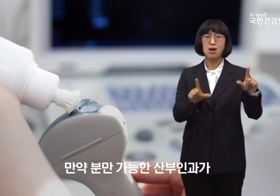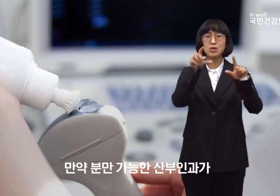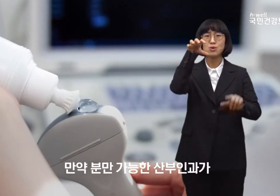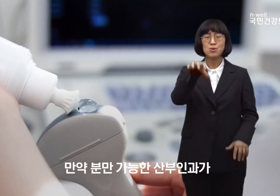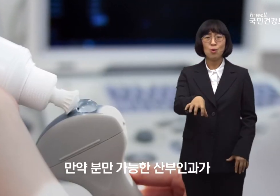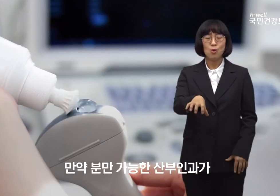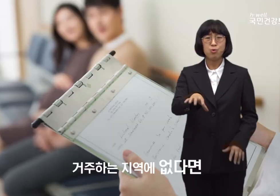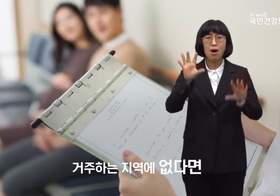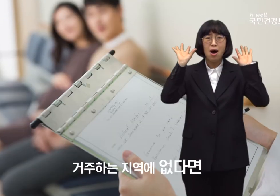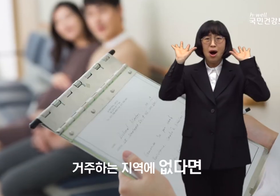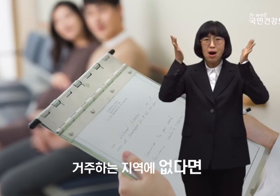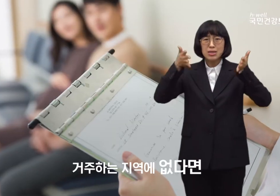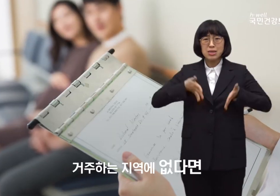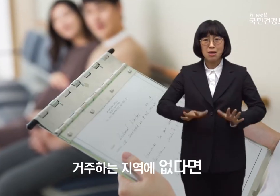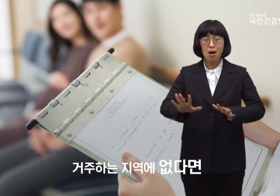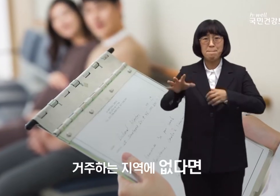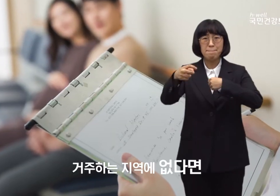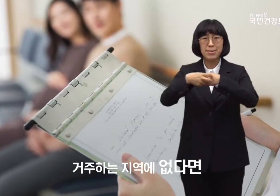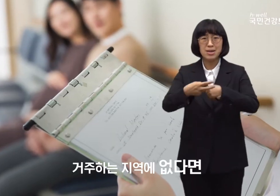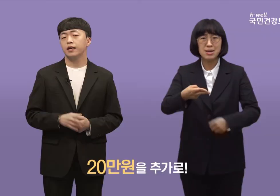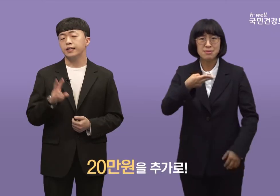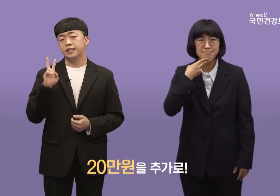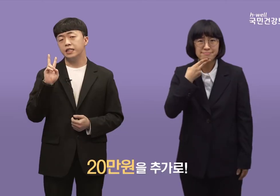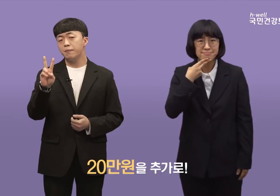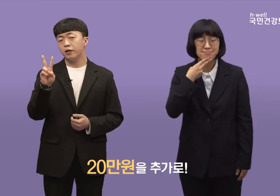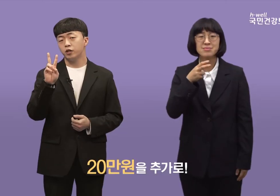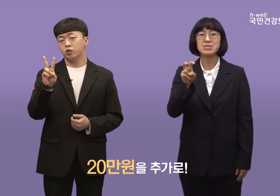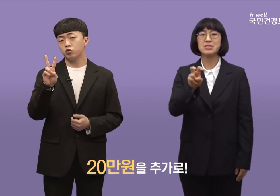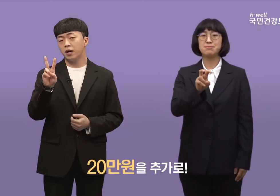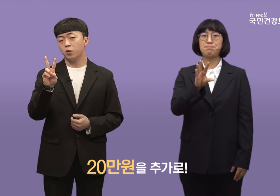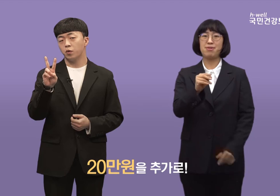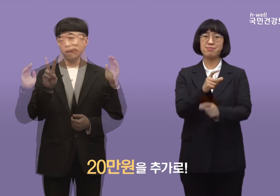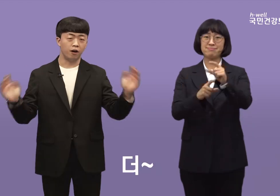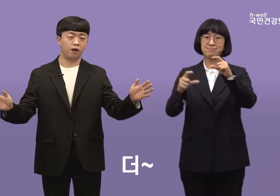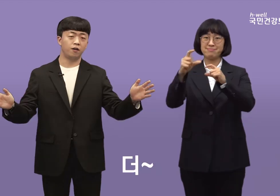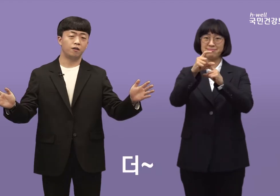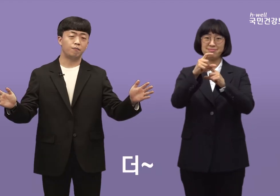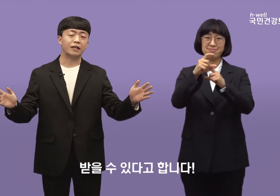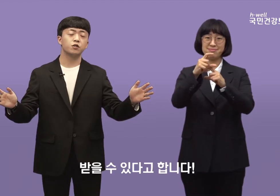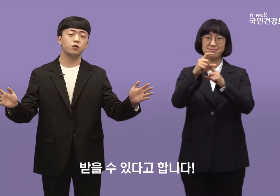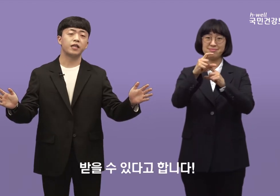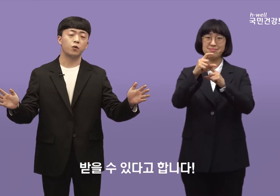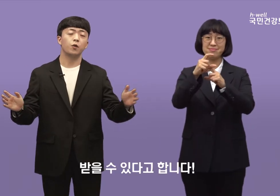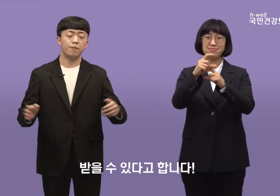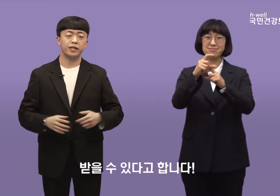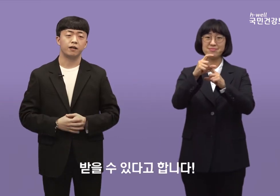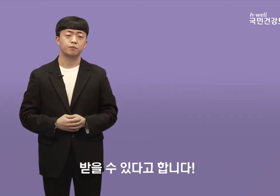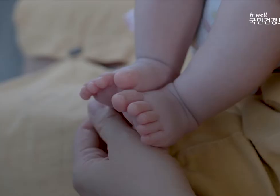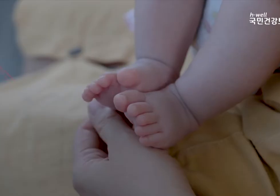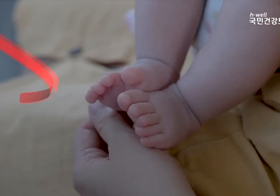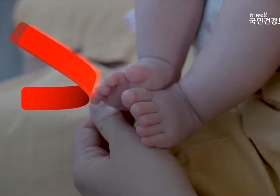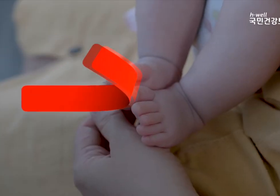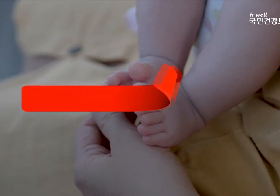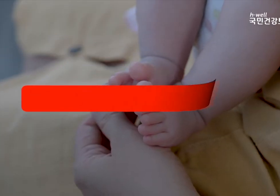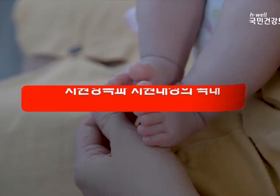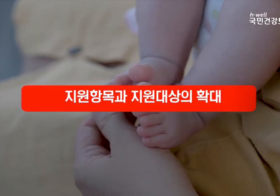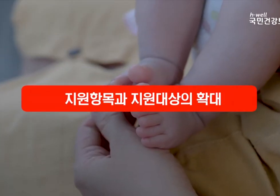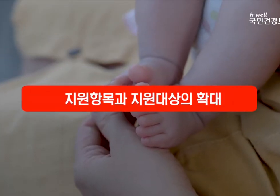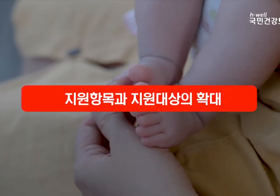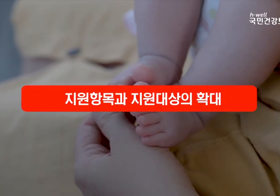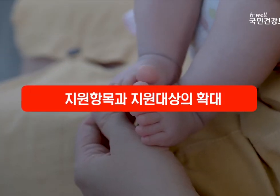분만 가능한 산부인과가 거주하는 지역이 없다면 20만원을 추가로 더 받을 수 있다고 합니다 둘,